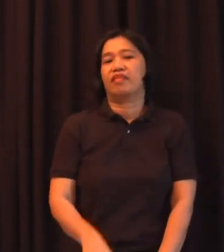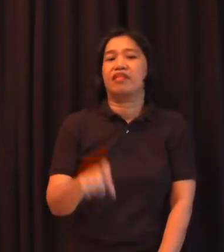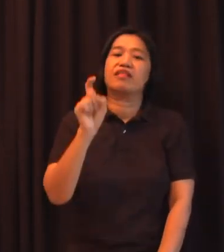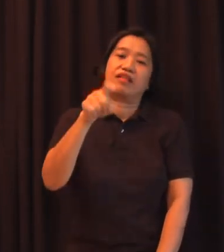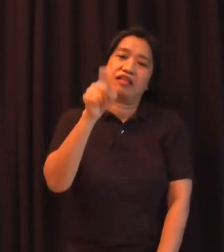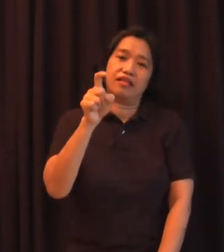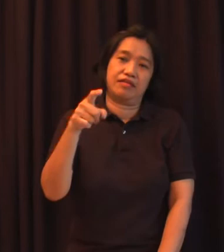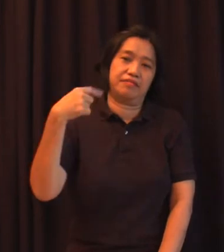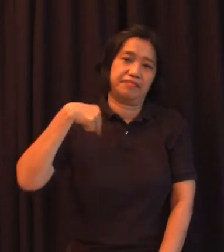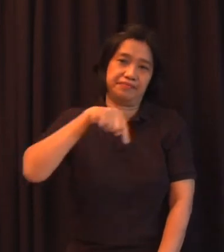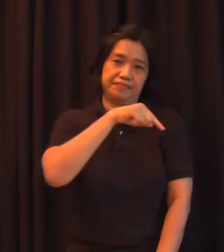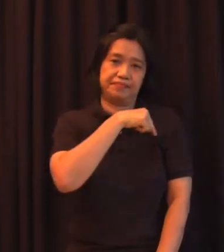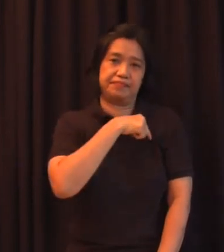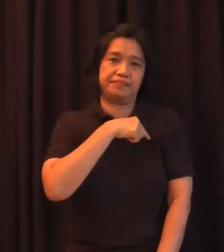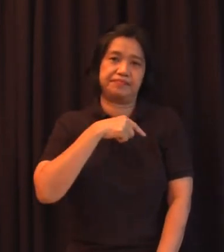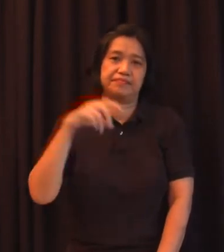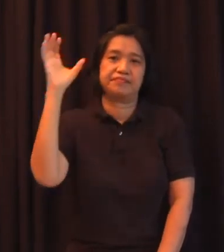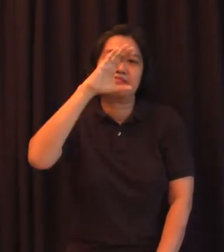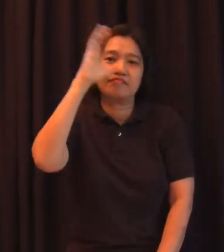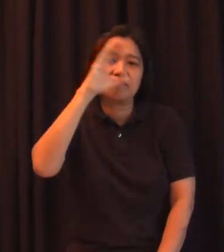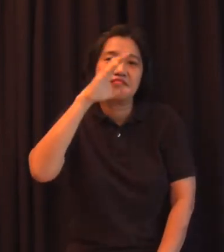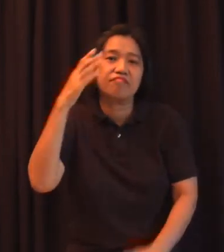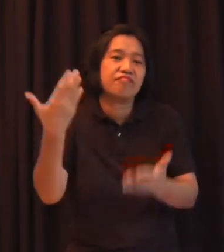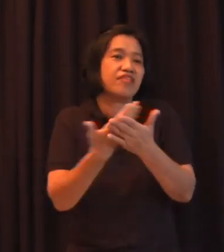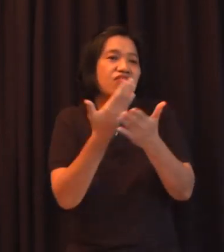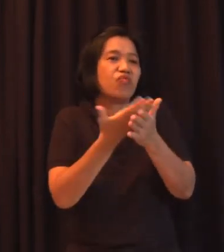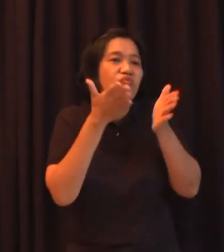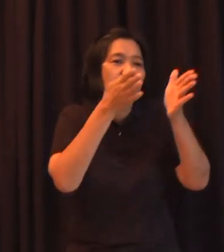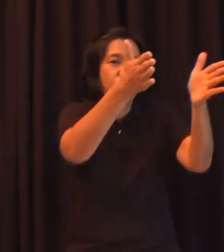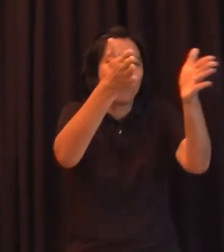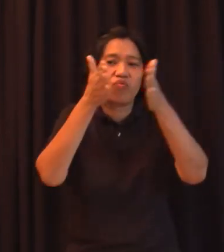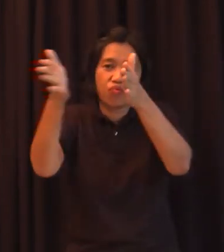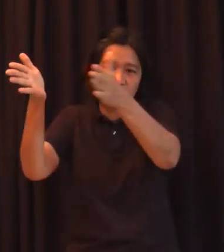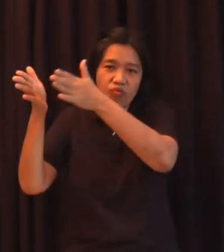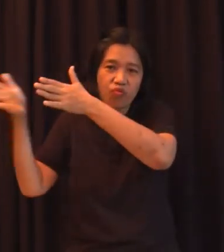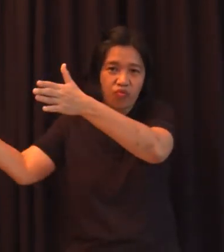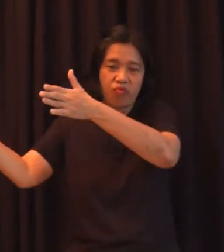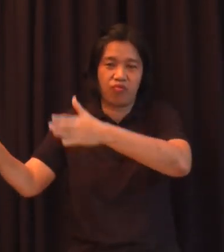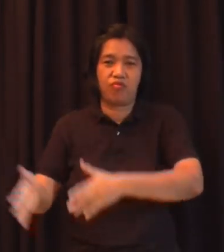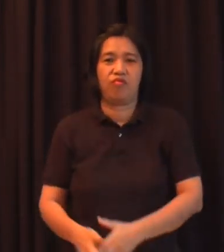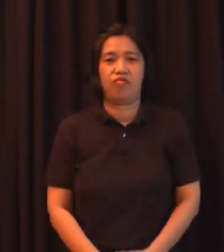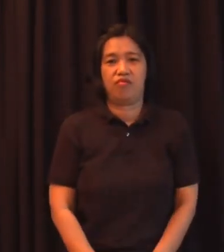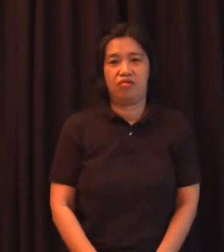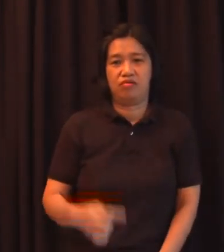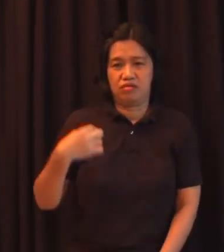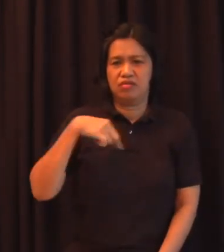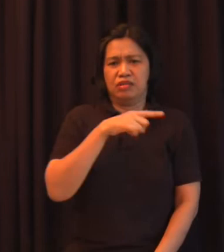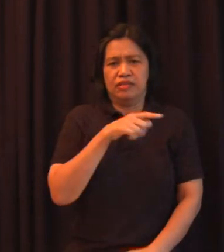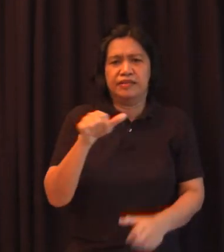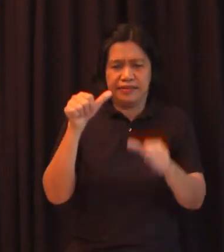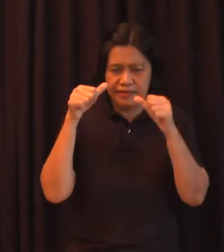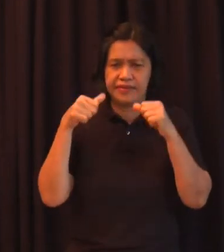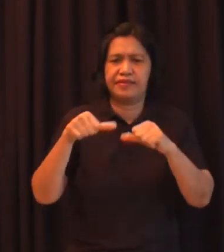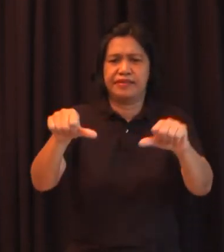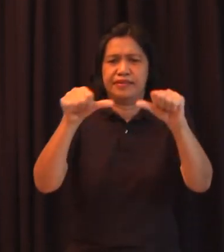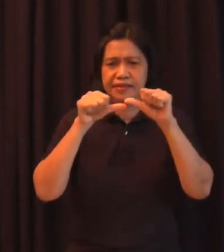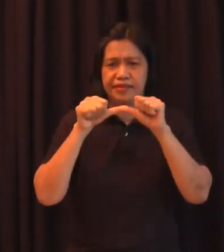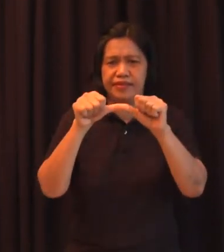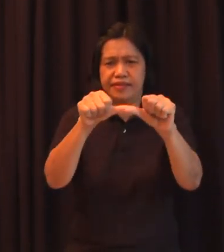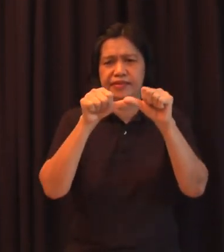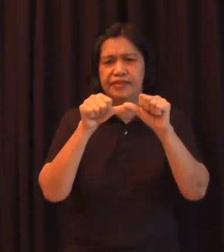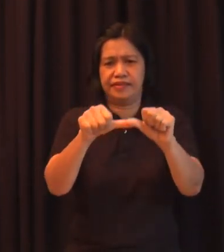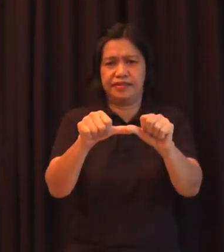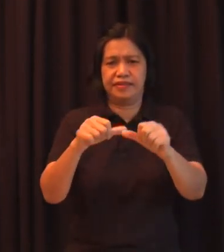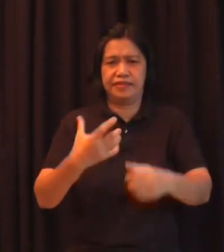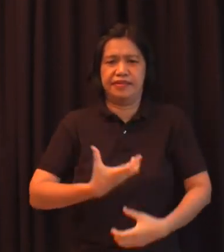bagong direksyon mag ano tayo or sige tayo nabubuo tayo ng sarili natin mga teorya